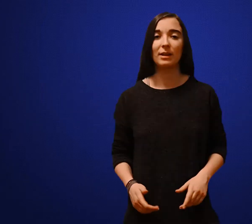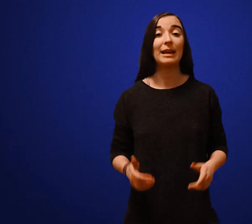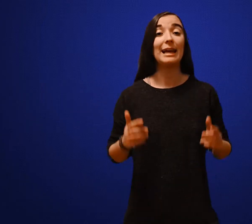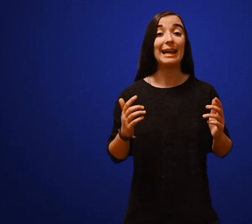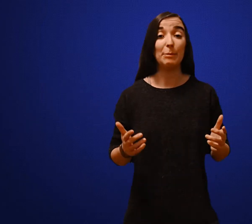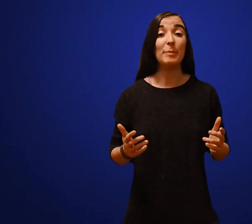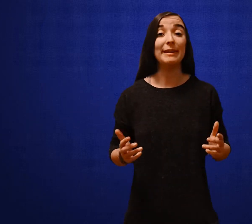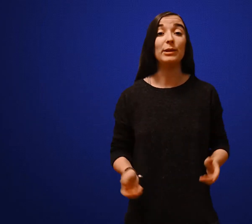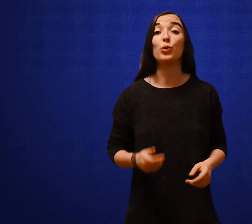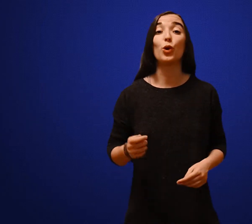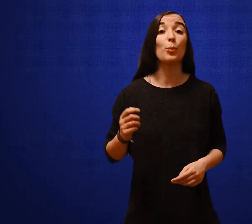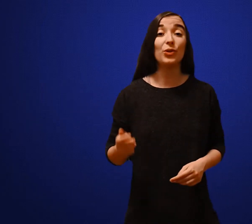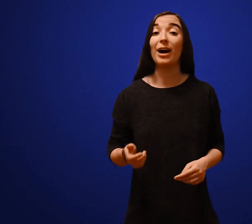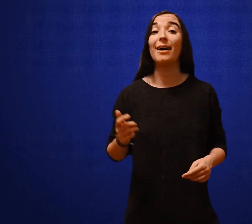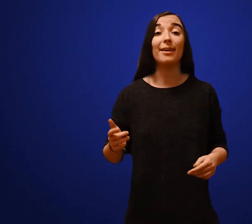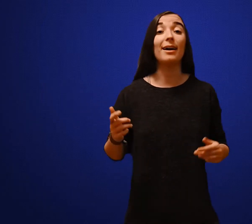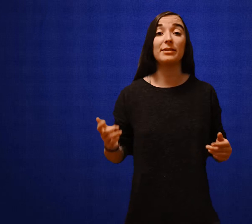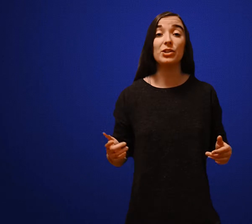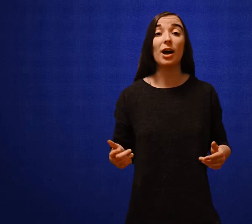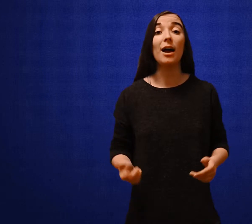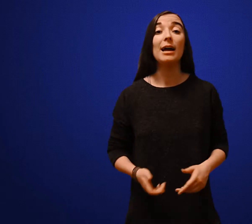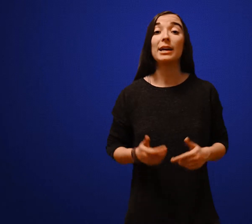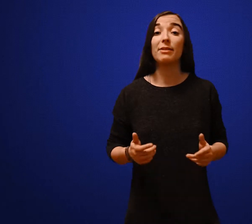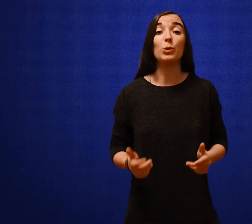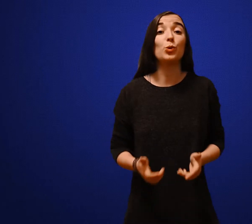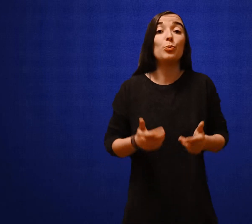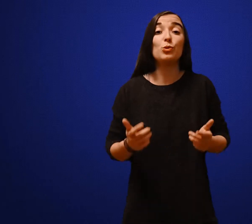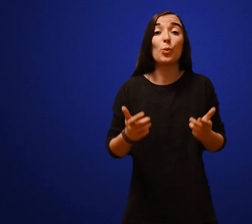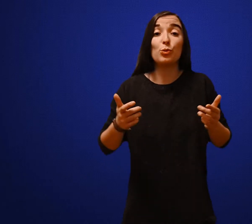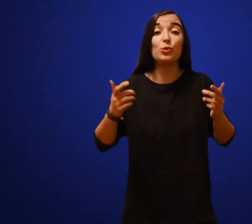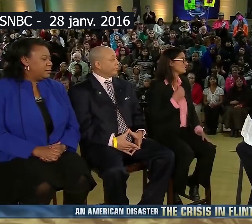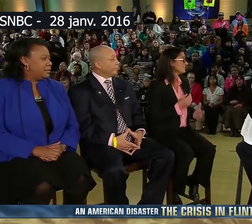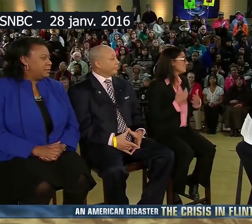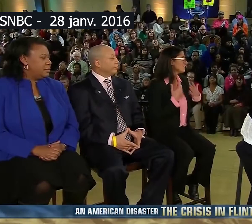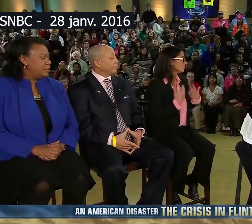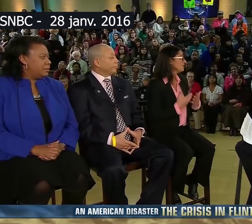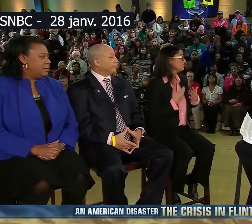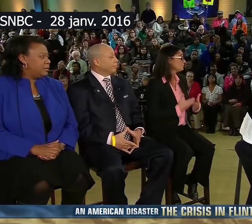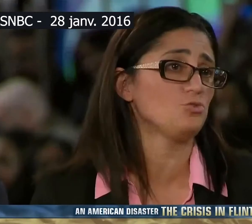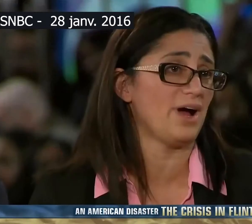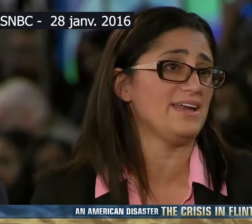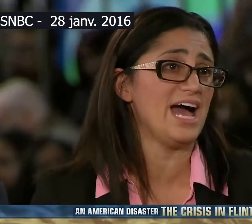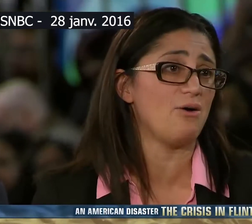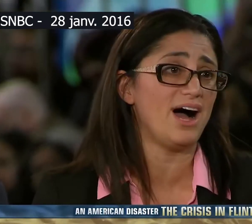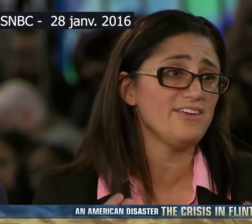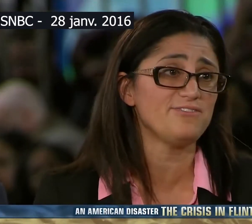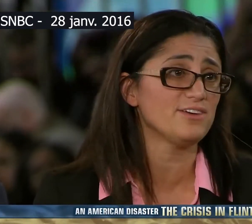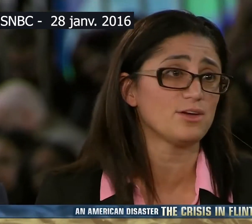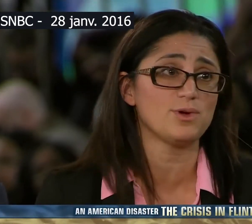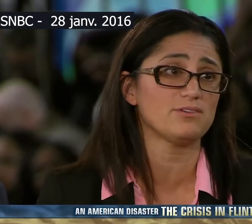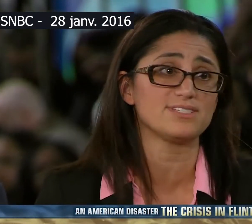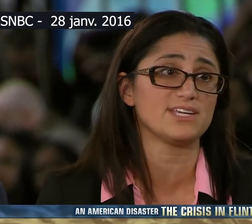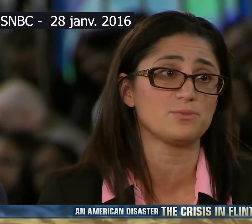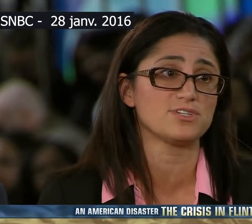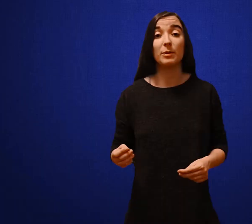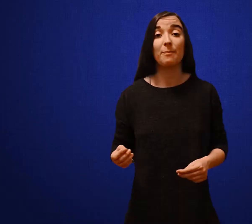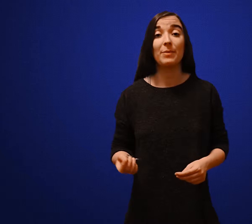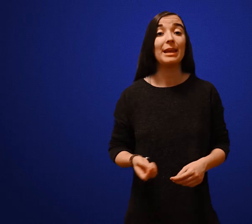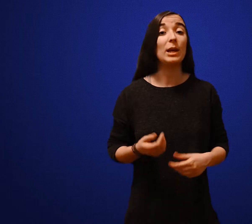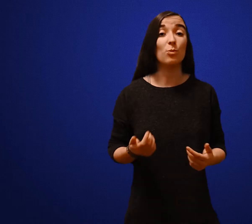La même année, Dr Mona Anna Atisha révèle que de plus en plus d'enfants de Flint ont des niveaux élevés de plomb dans l'organisme Et le